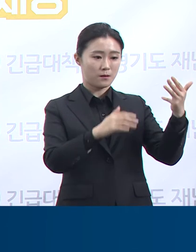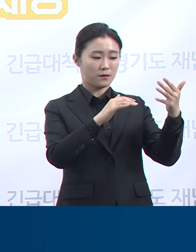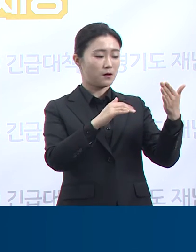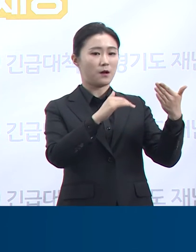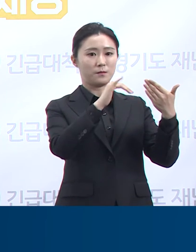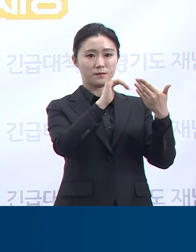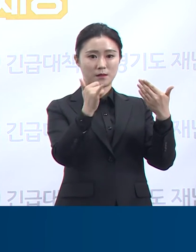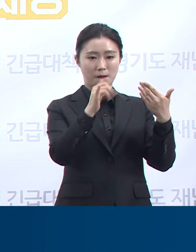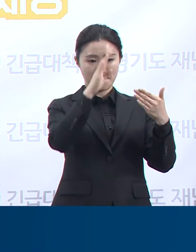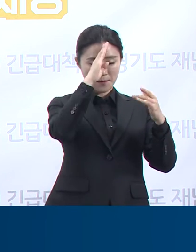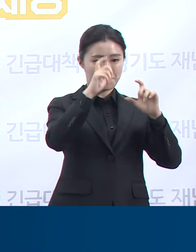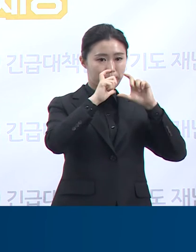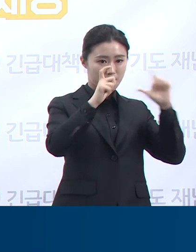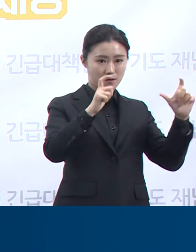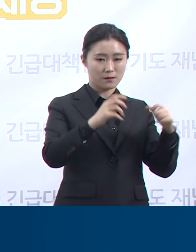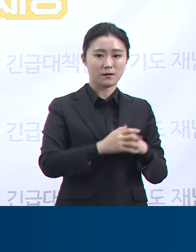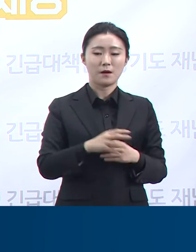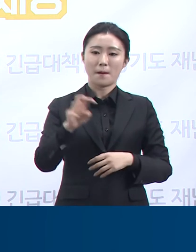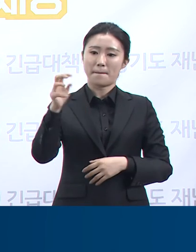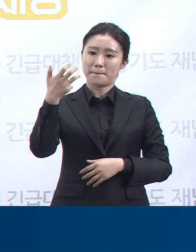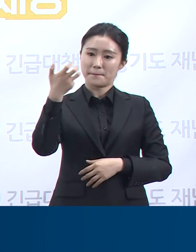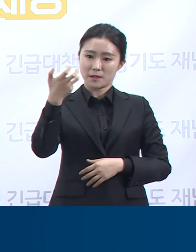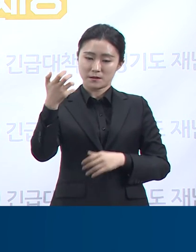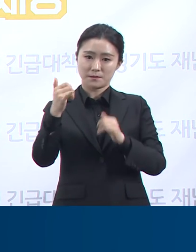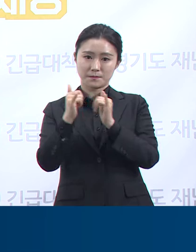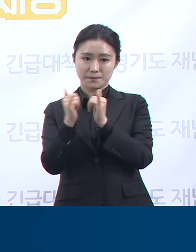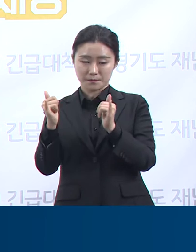188명은 검사 진행 중입니다.